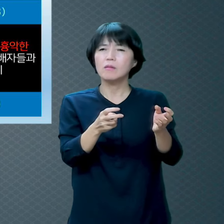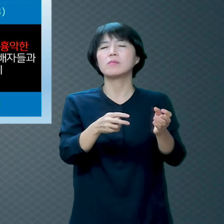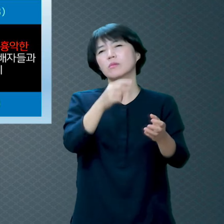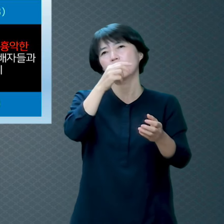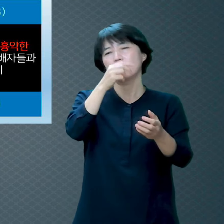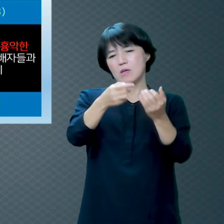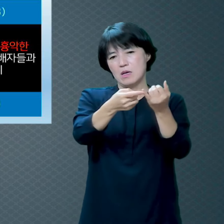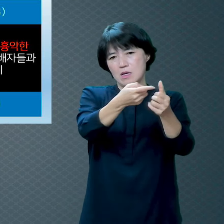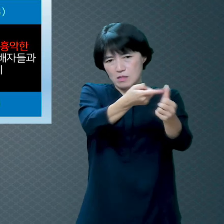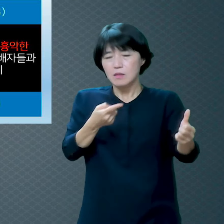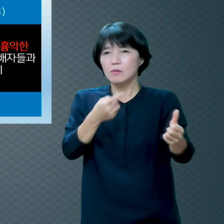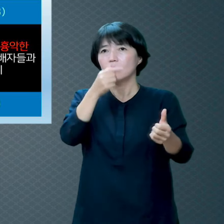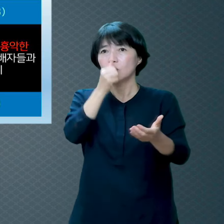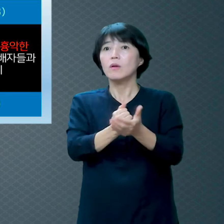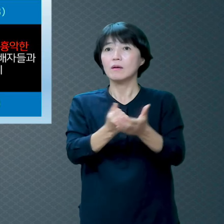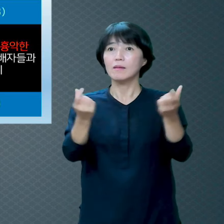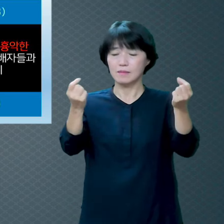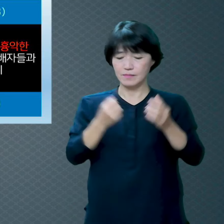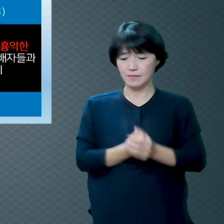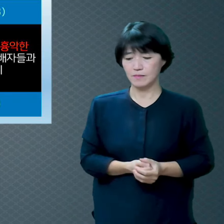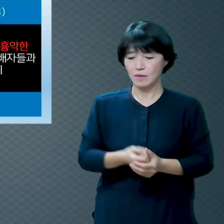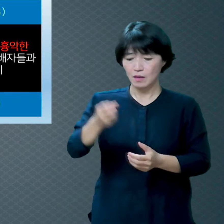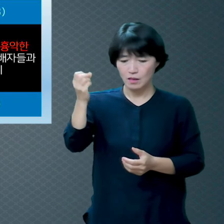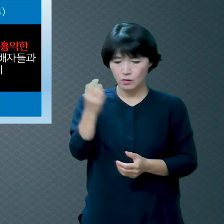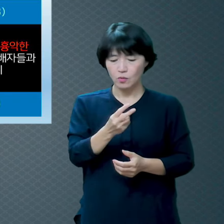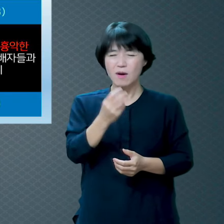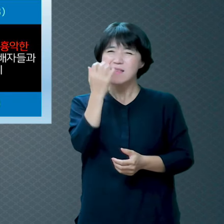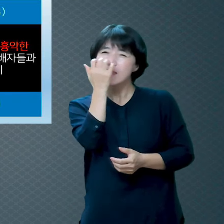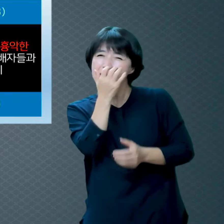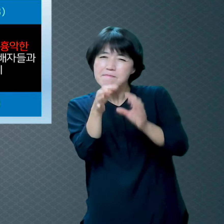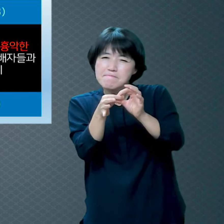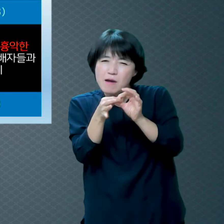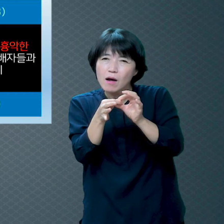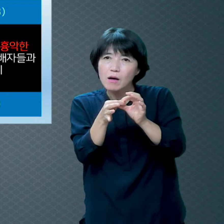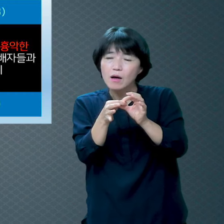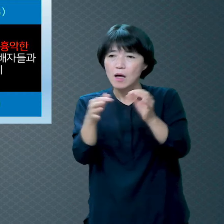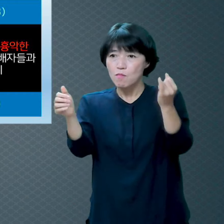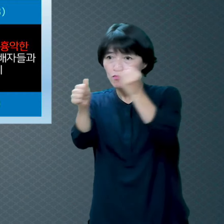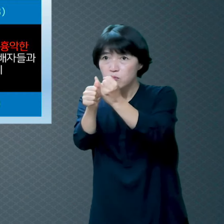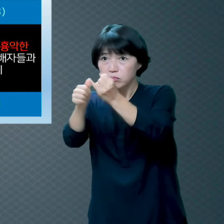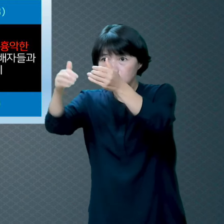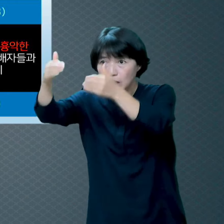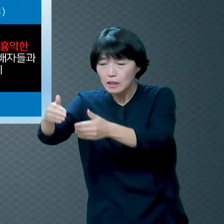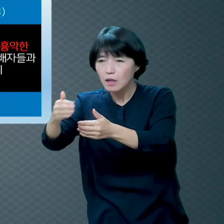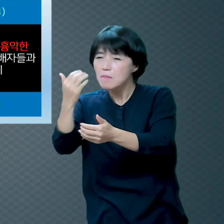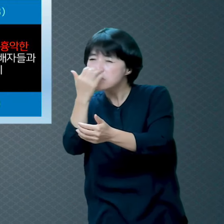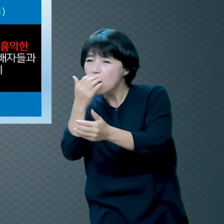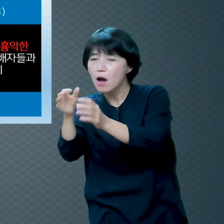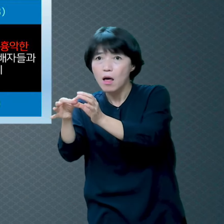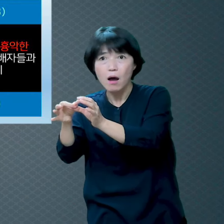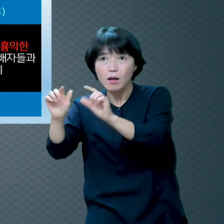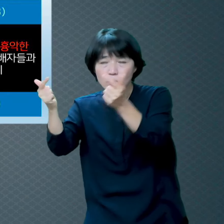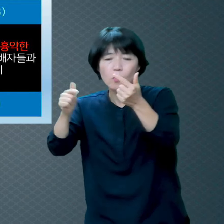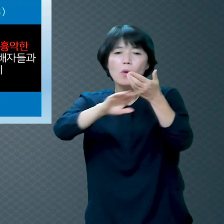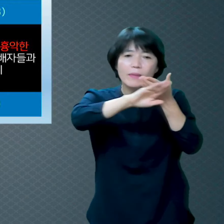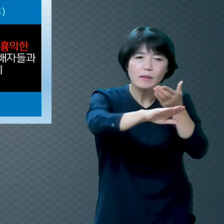정상적인 부부생활 외에 갖는 모든 성관계는 다 행엄입니다 술객